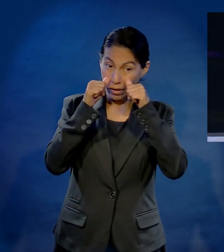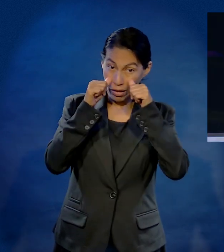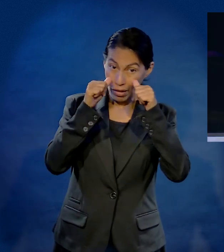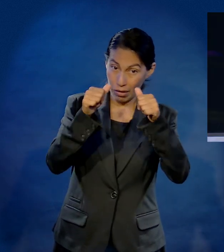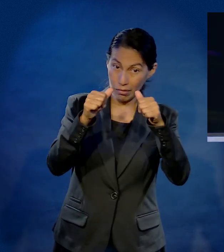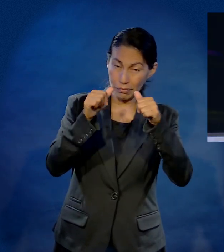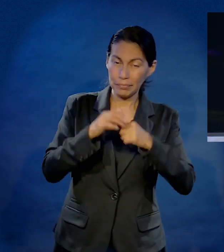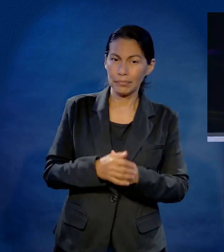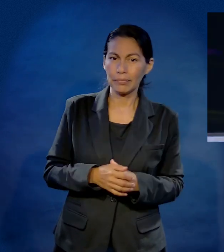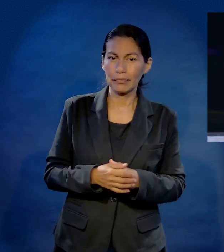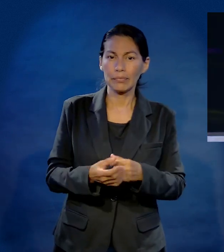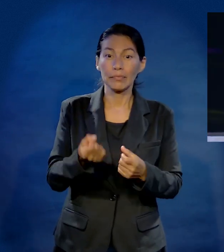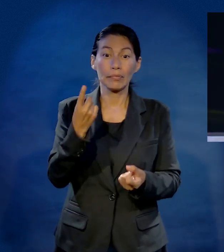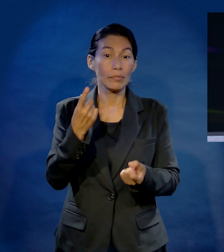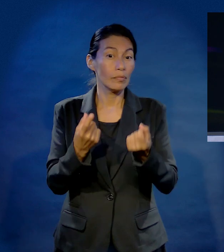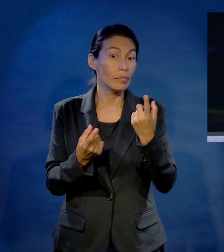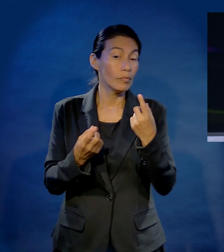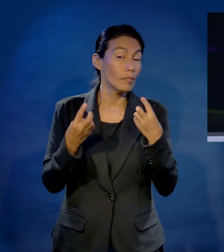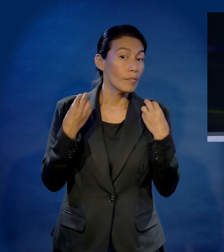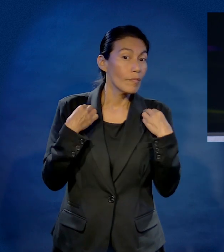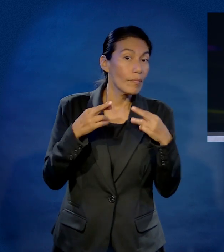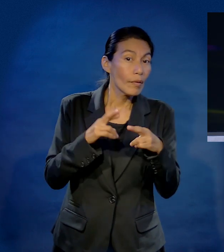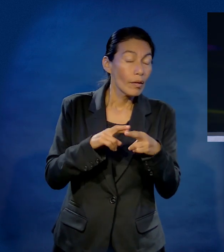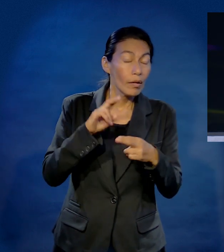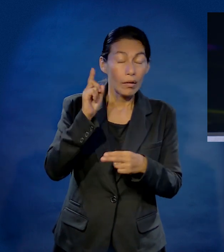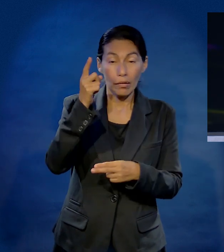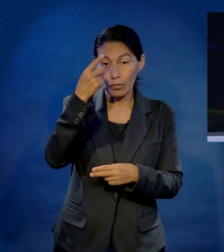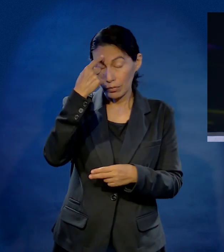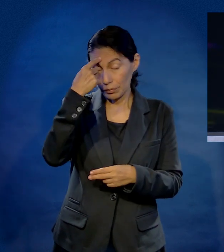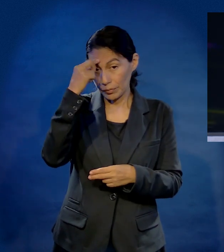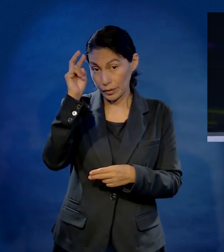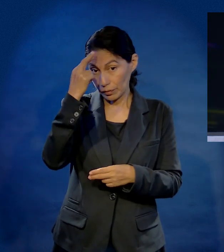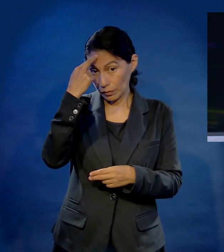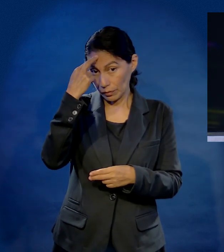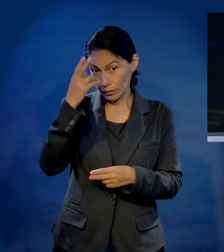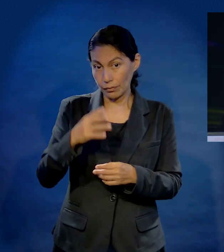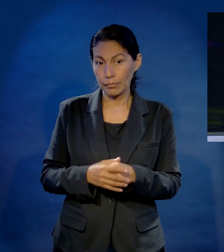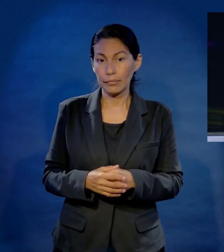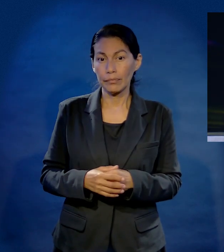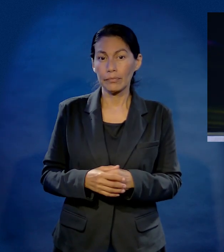Hoy voy a hablar de uno de ellos, que algunos maestros quizá van a recordar esta mañana.